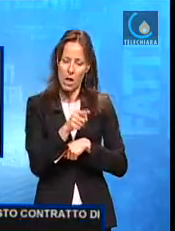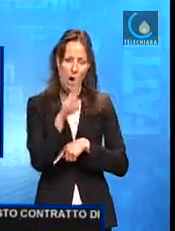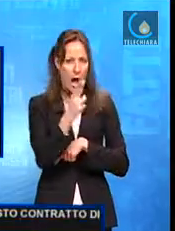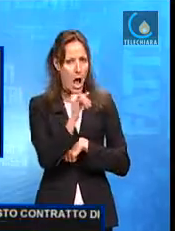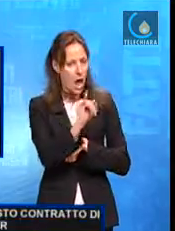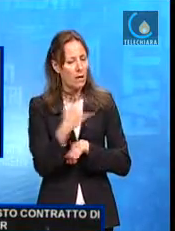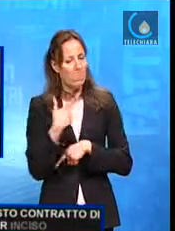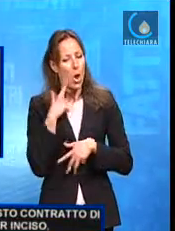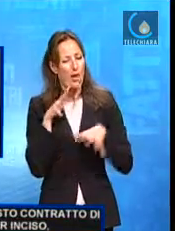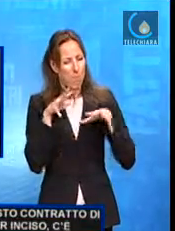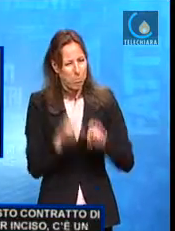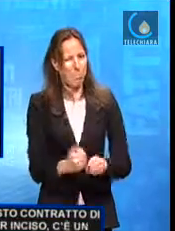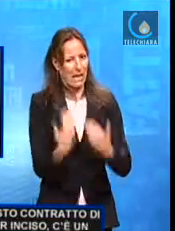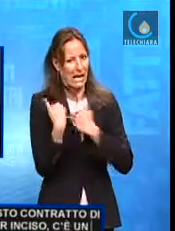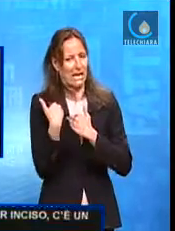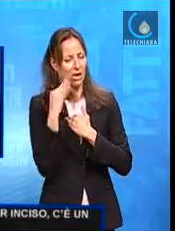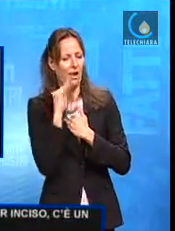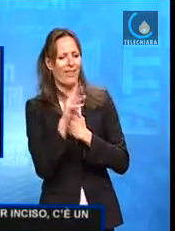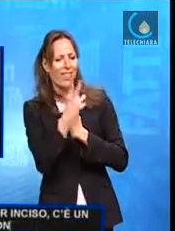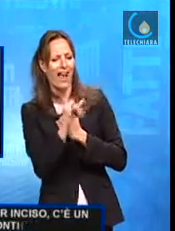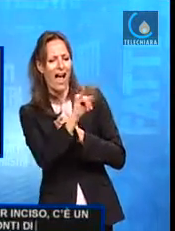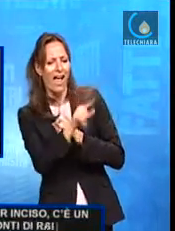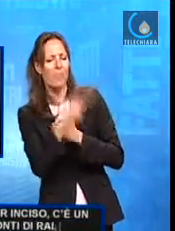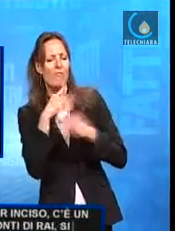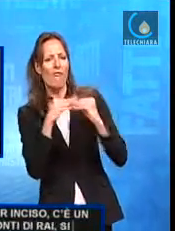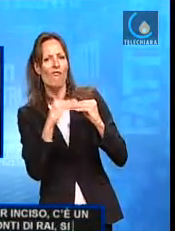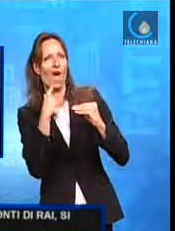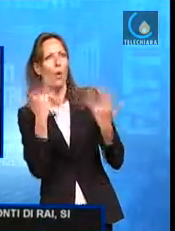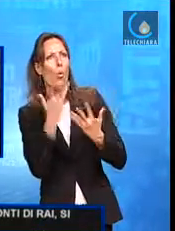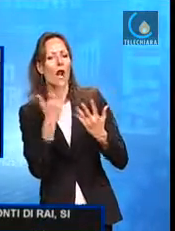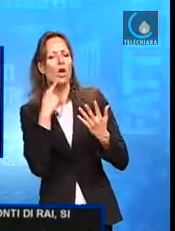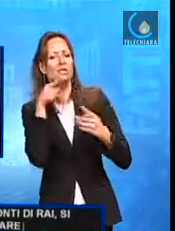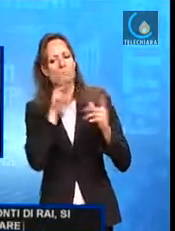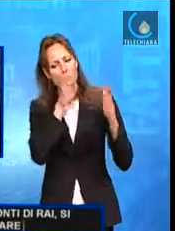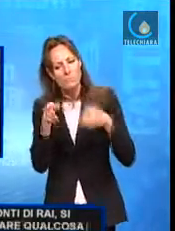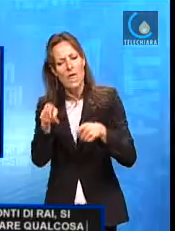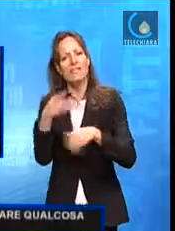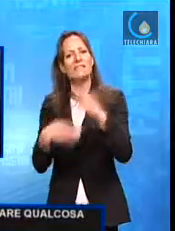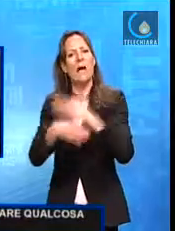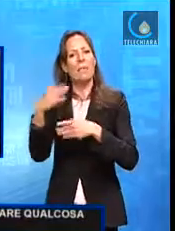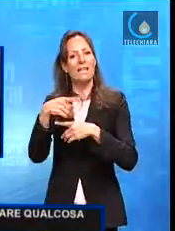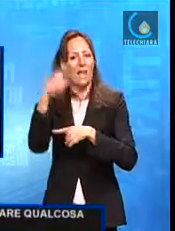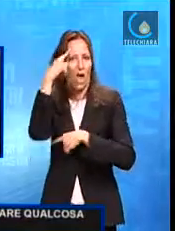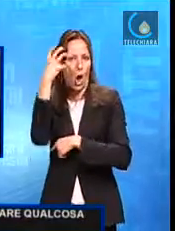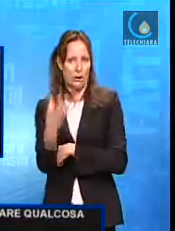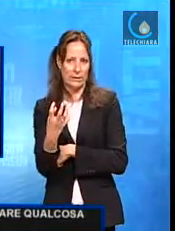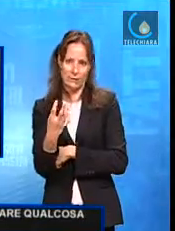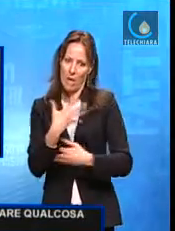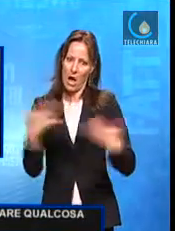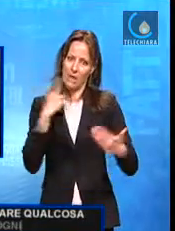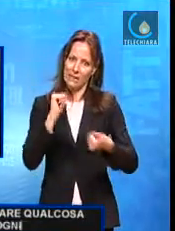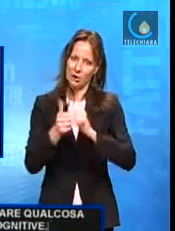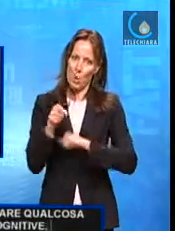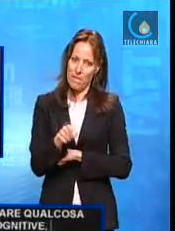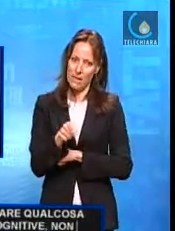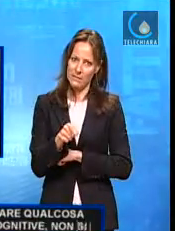nei confronti della RAI. Si chiede alla RAI di fare qualcosa per le disabilità cognitive, la grande scommessa è anche quella. Beh, dicevo, comunque non si può